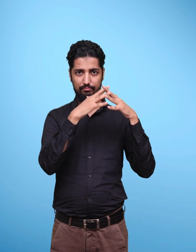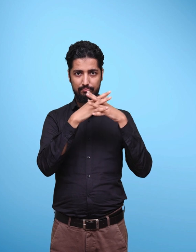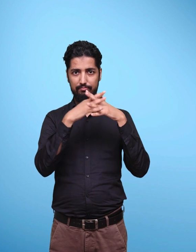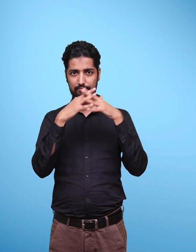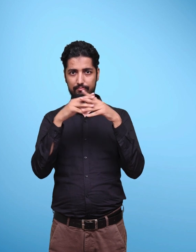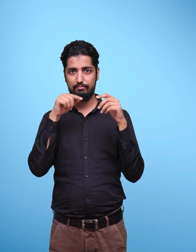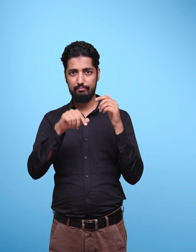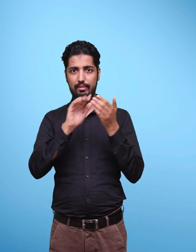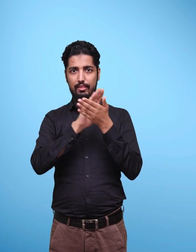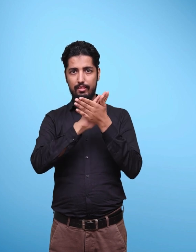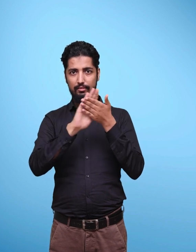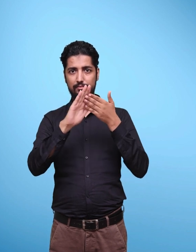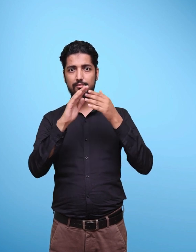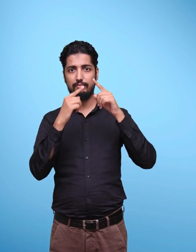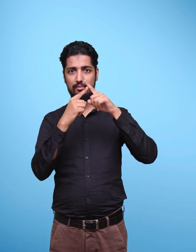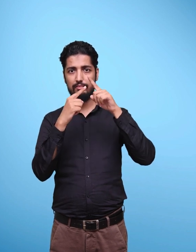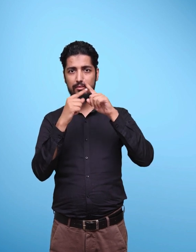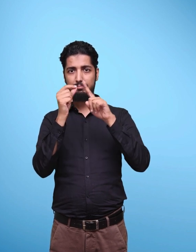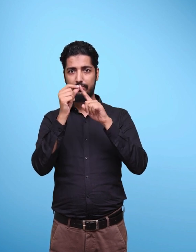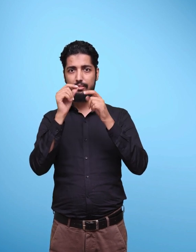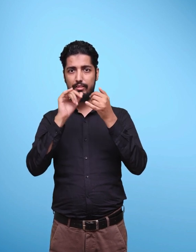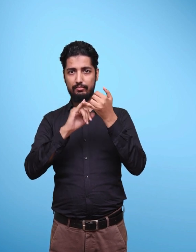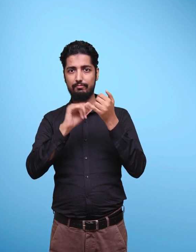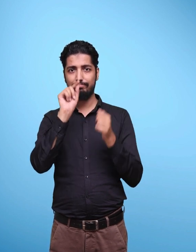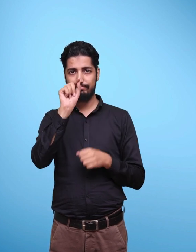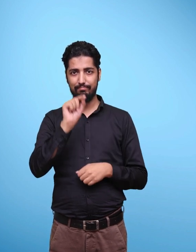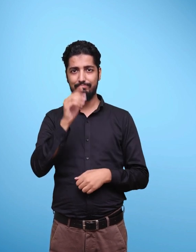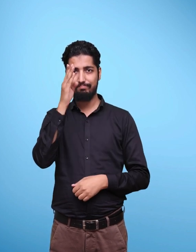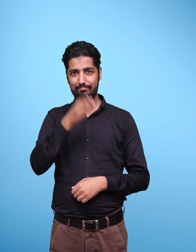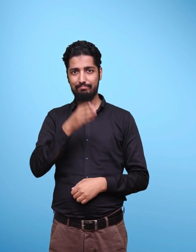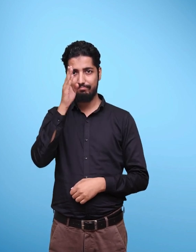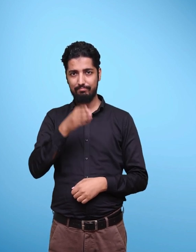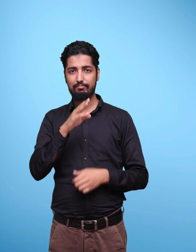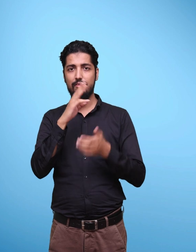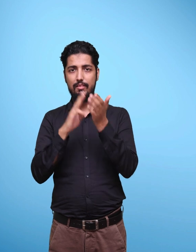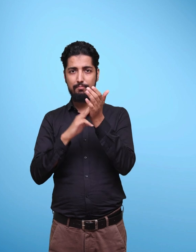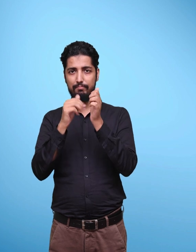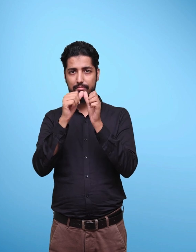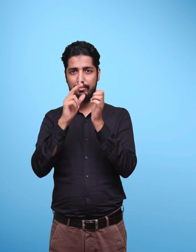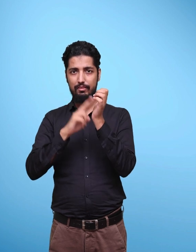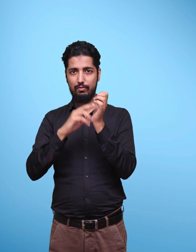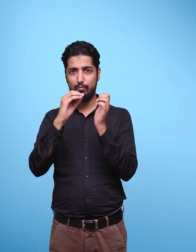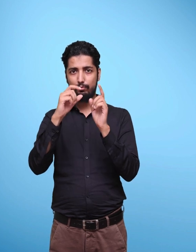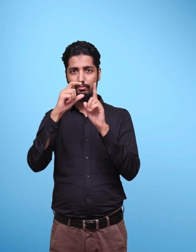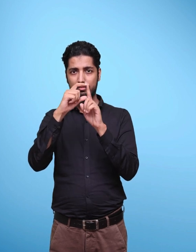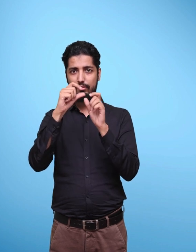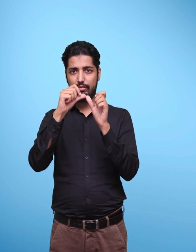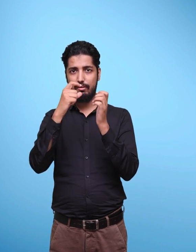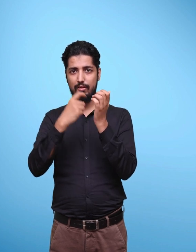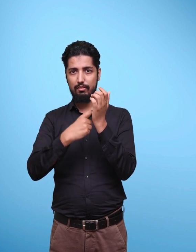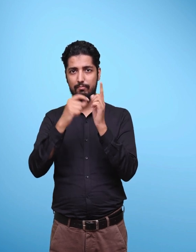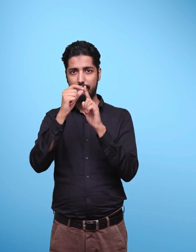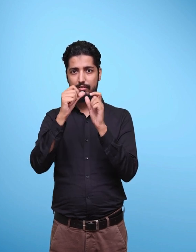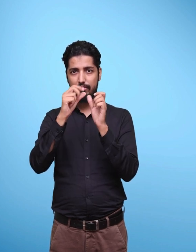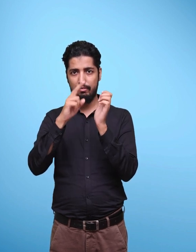www.https-colon-slash-slash-manudarpan-dot-education-dot-gov